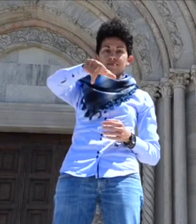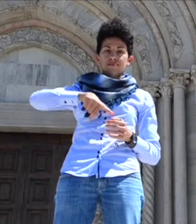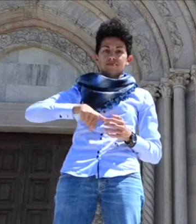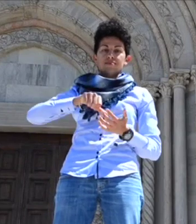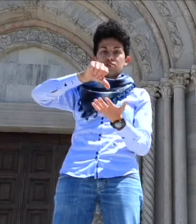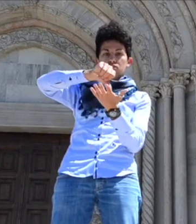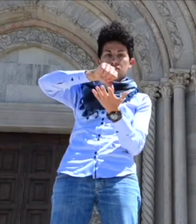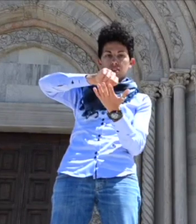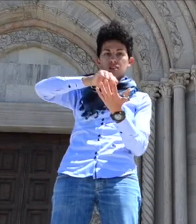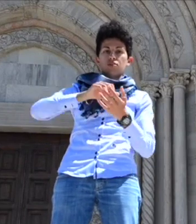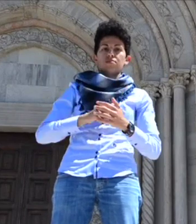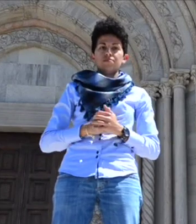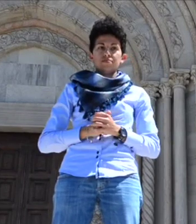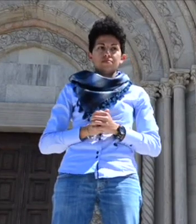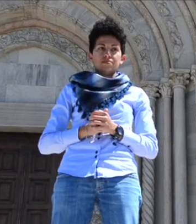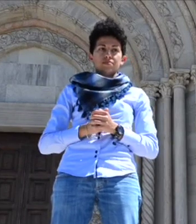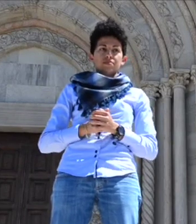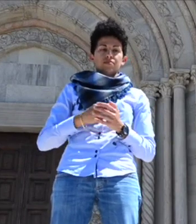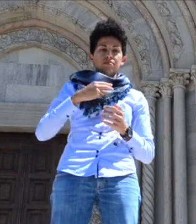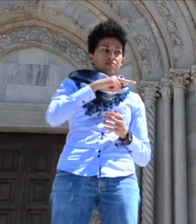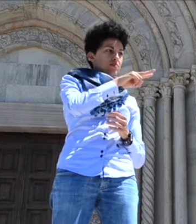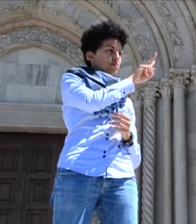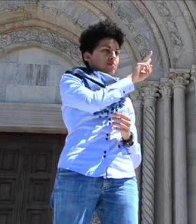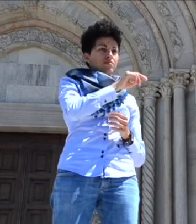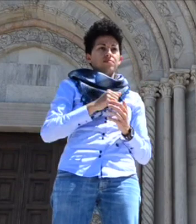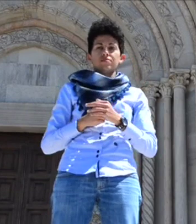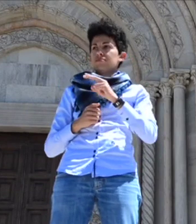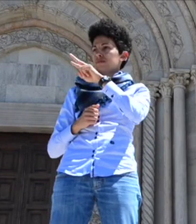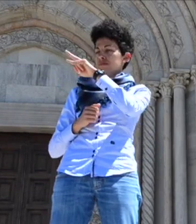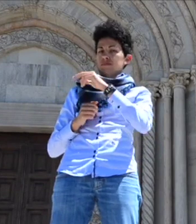Gli altari dei due bracci trasversali sono sopraelevati su cripte.